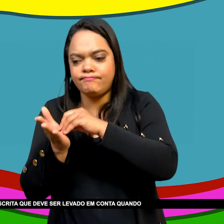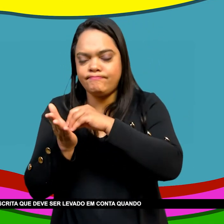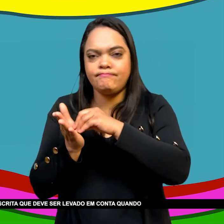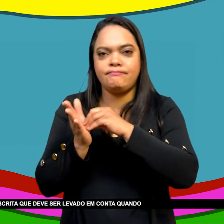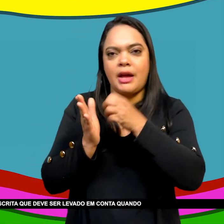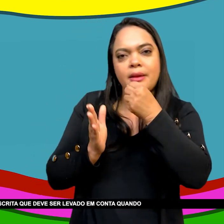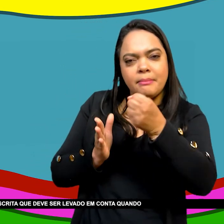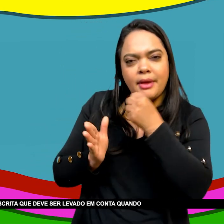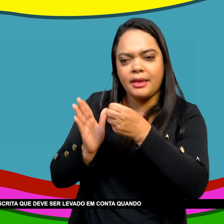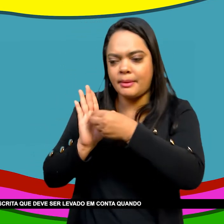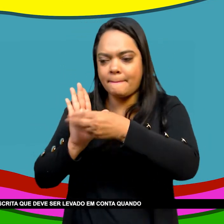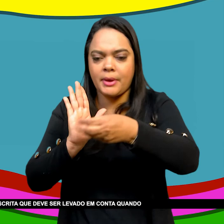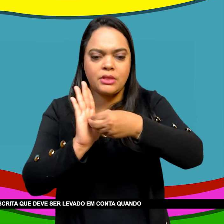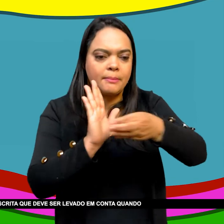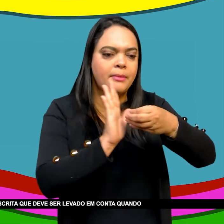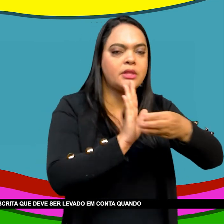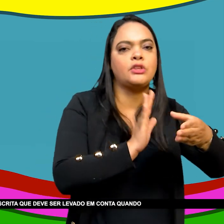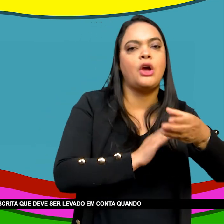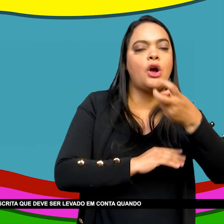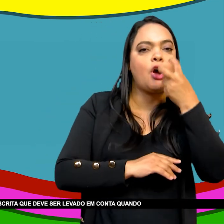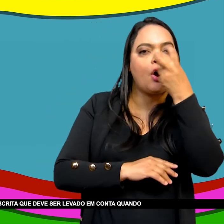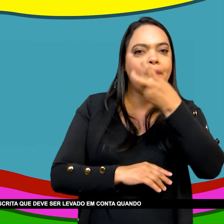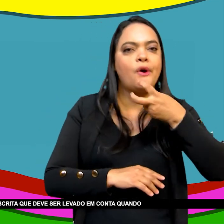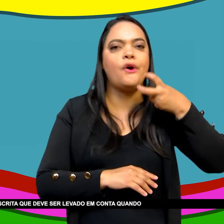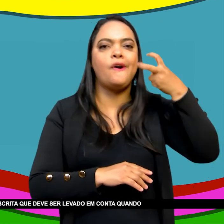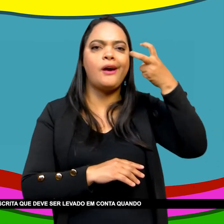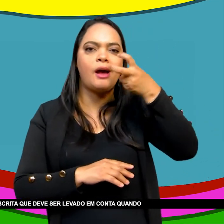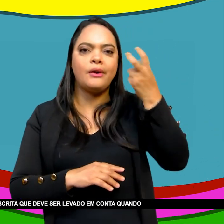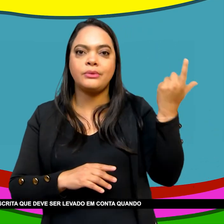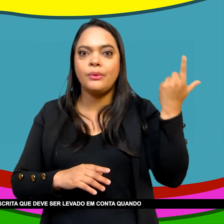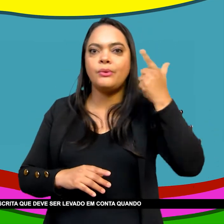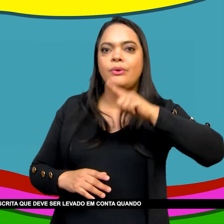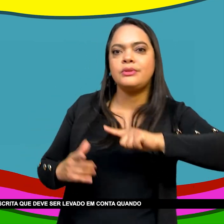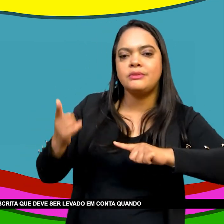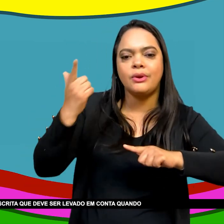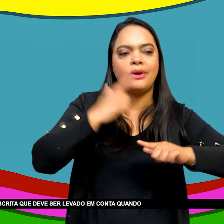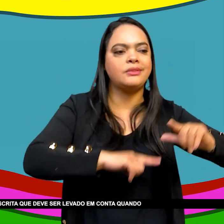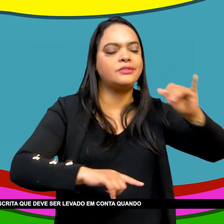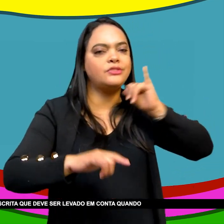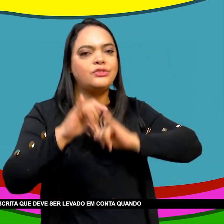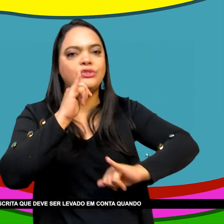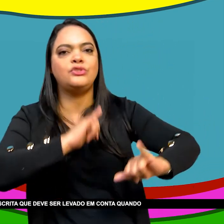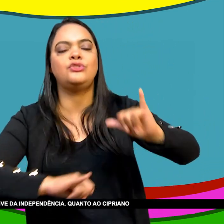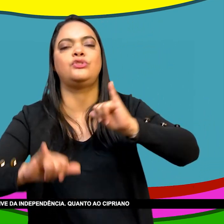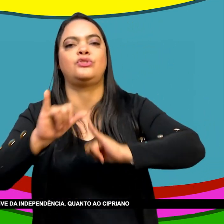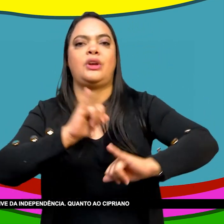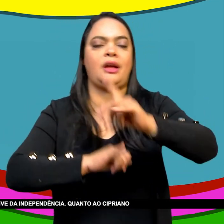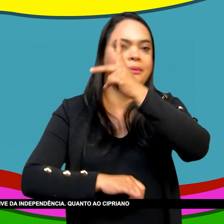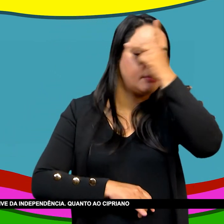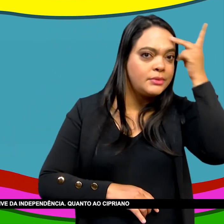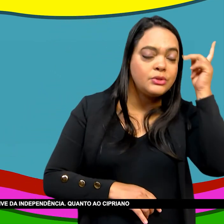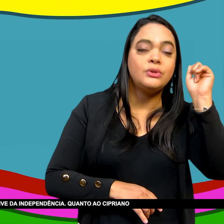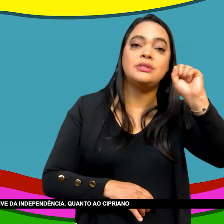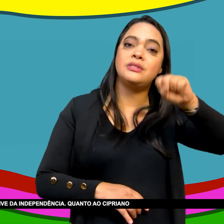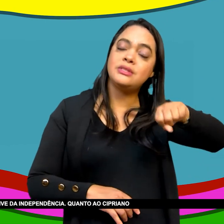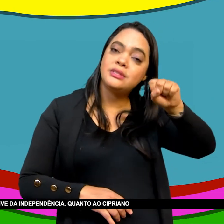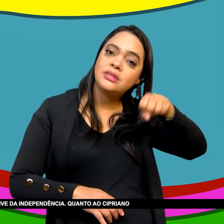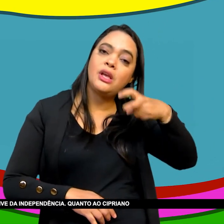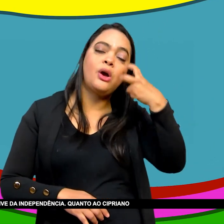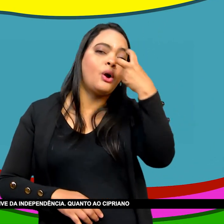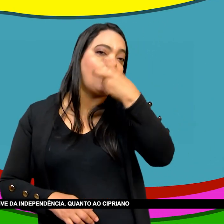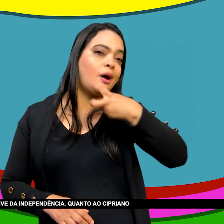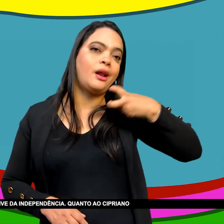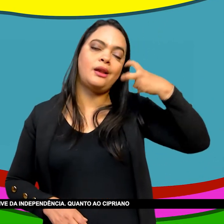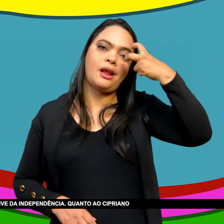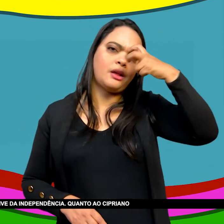havia Um caminho De mão dupla Entre a oralidade E a escrita Que deve ser levado Em conta Quando você compreende A